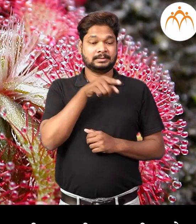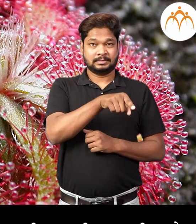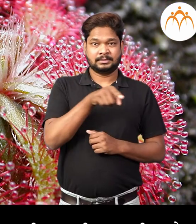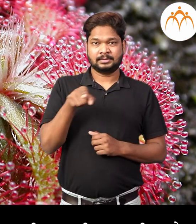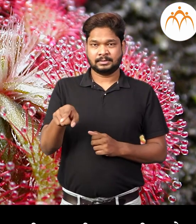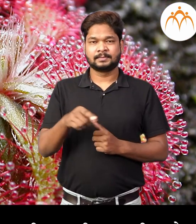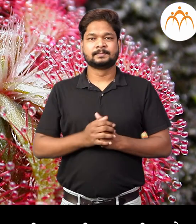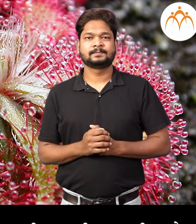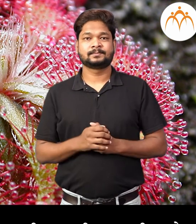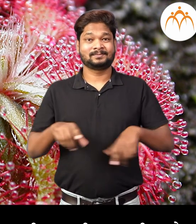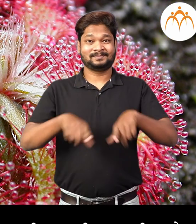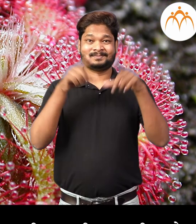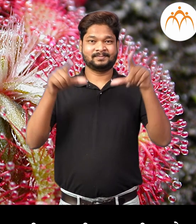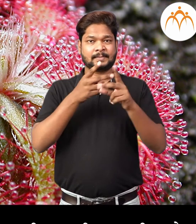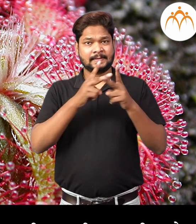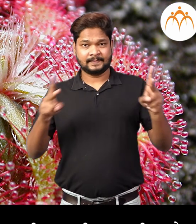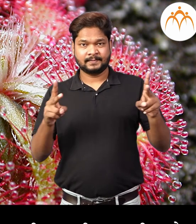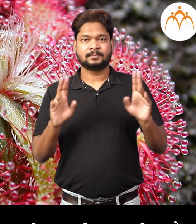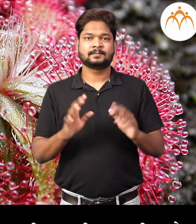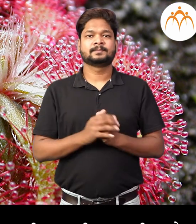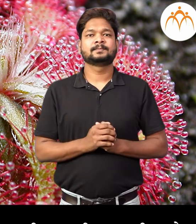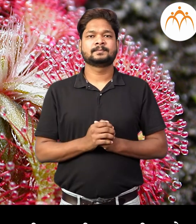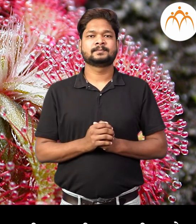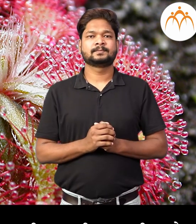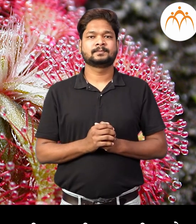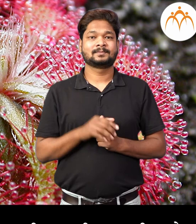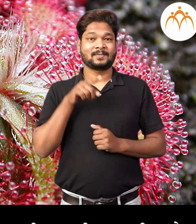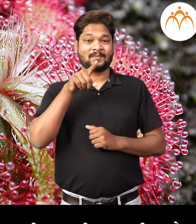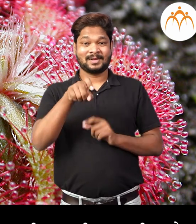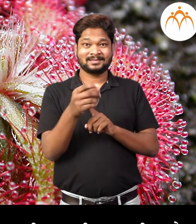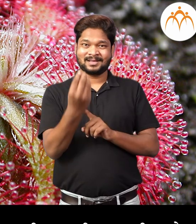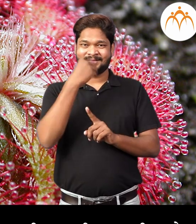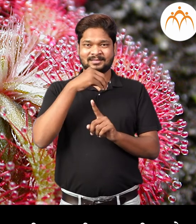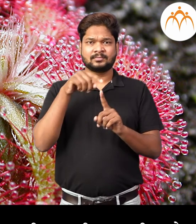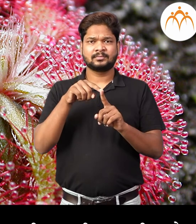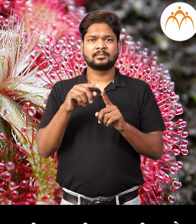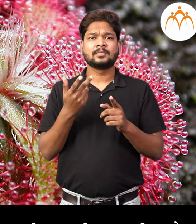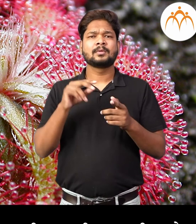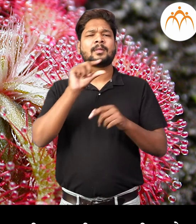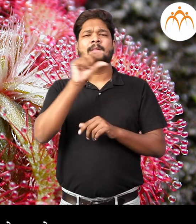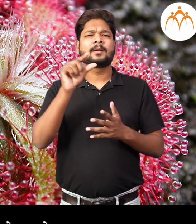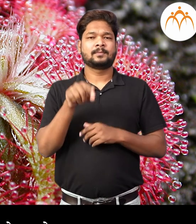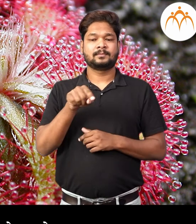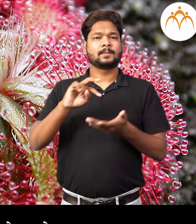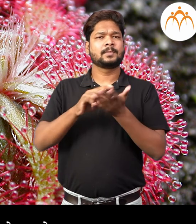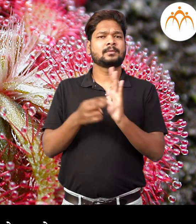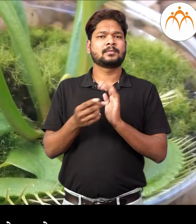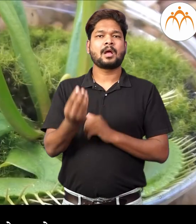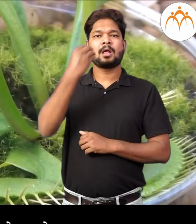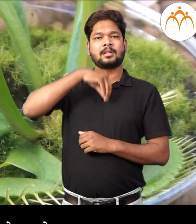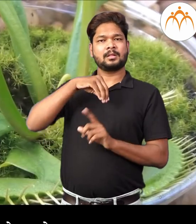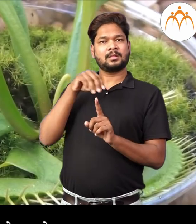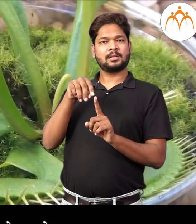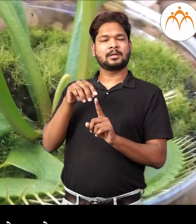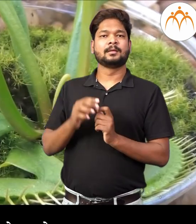संड्यू, किववा, ड्रॉसेरा या कीटक भक्षी वनस्पती आहेत भक्षन करने मंजे